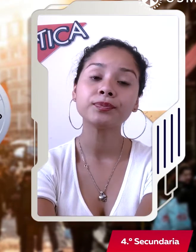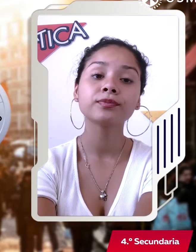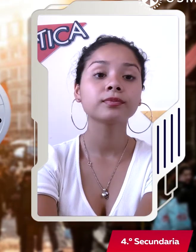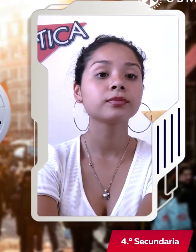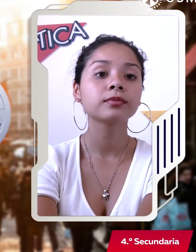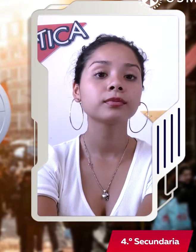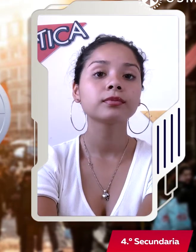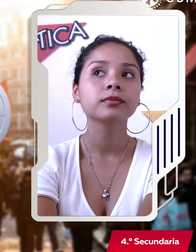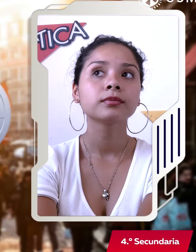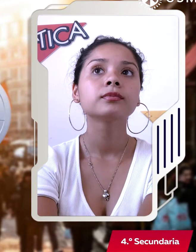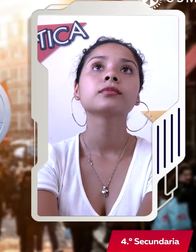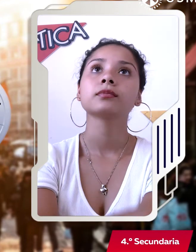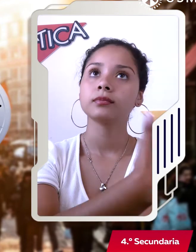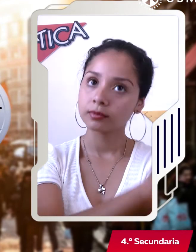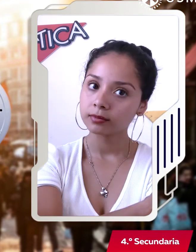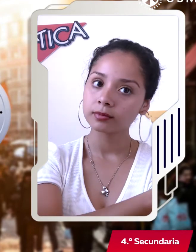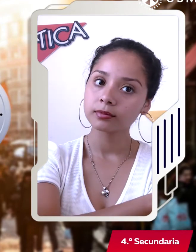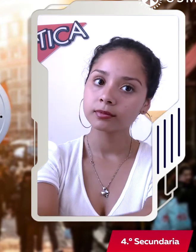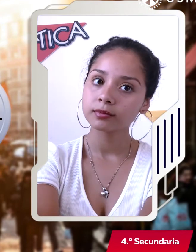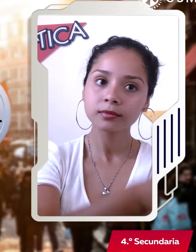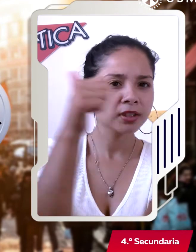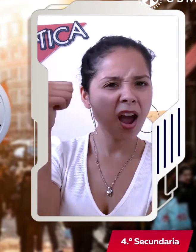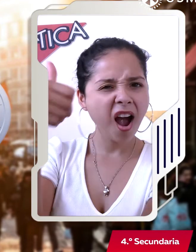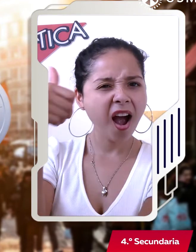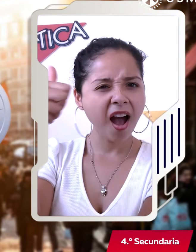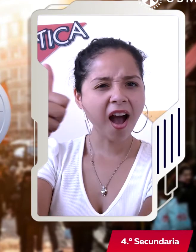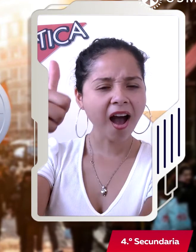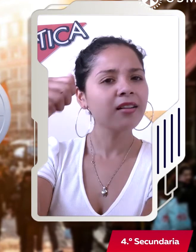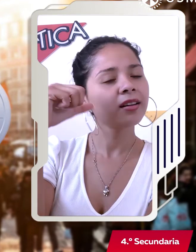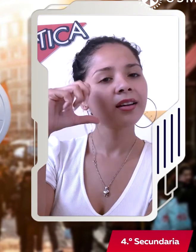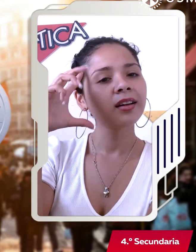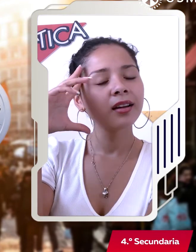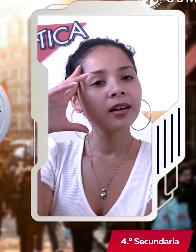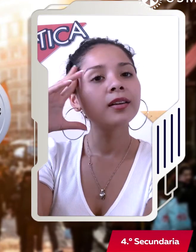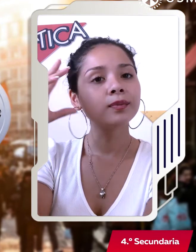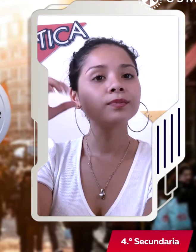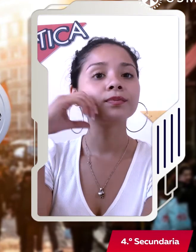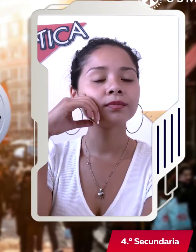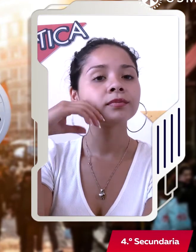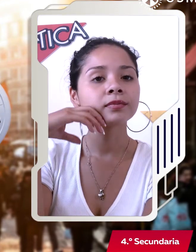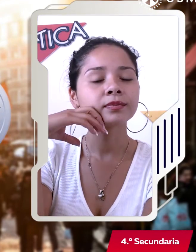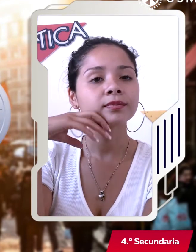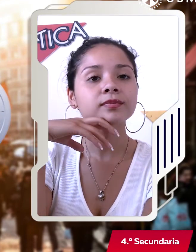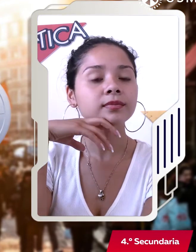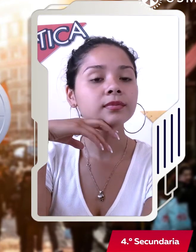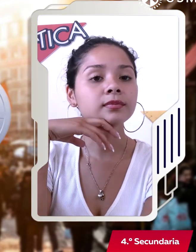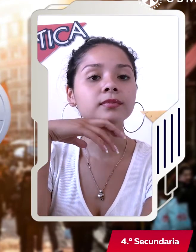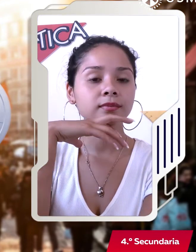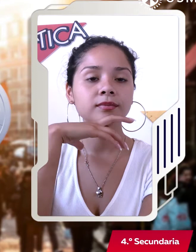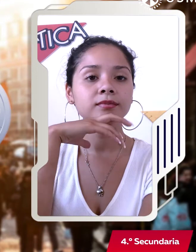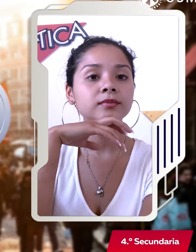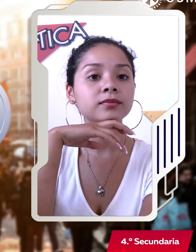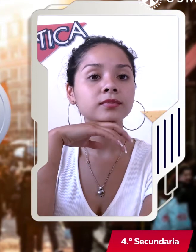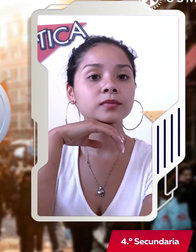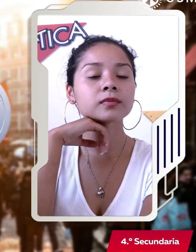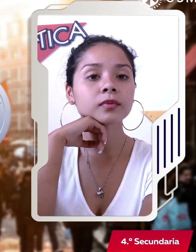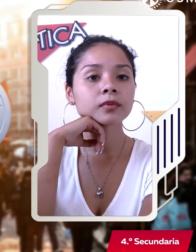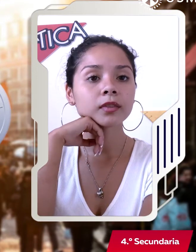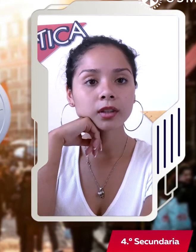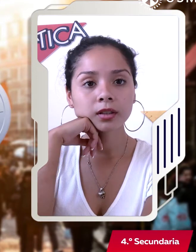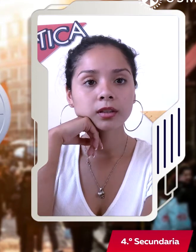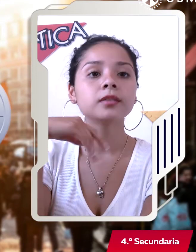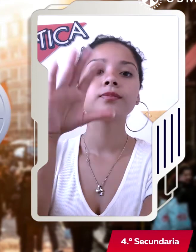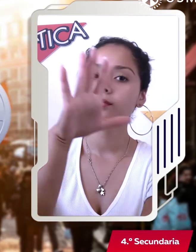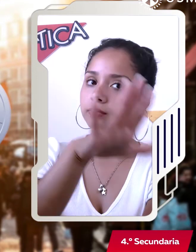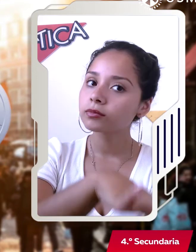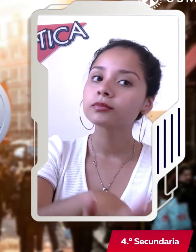porque tu papá es súper chévere y los llevó a conocer Canta Él, como jefe de hogar dice